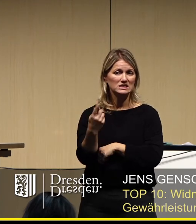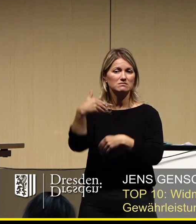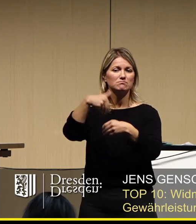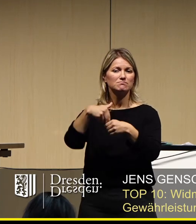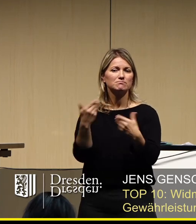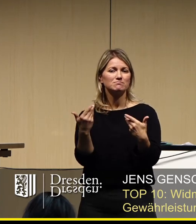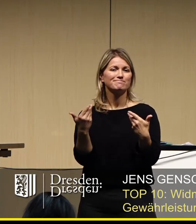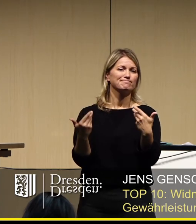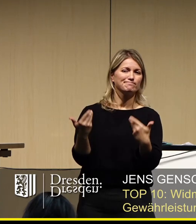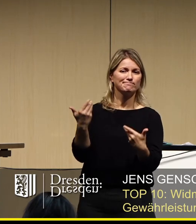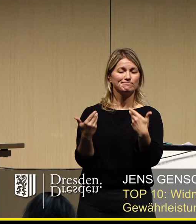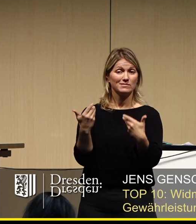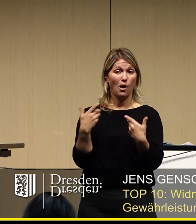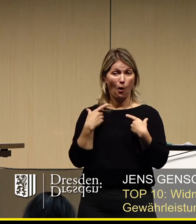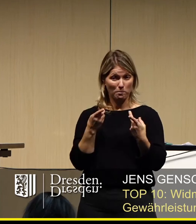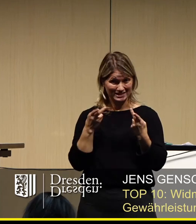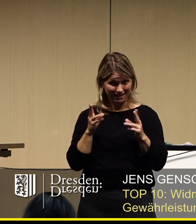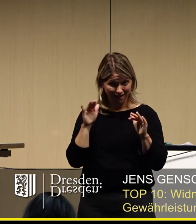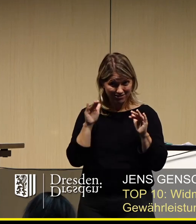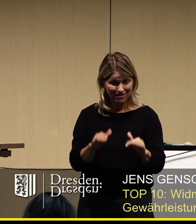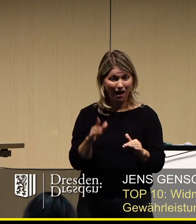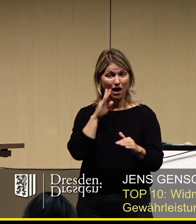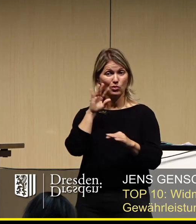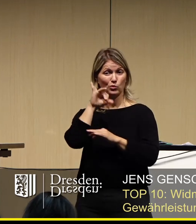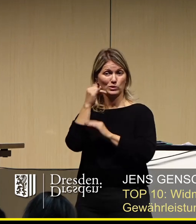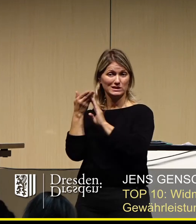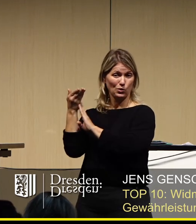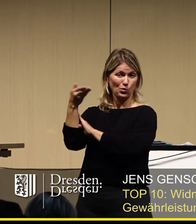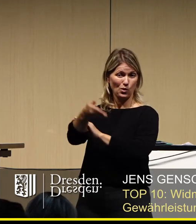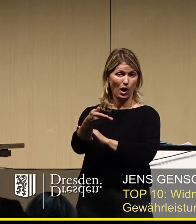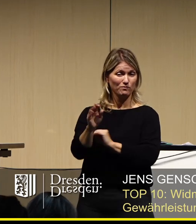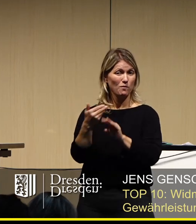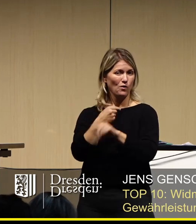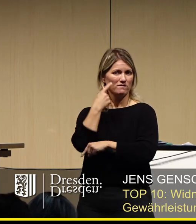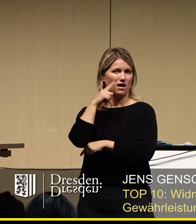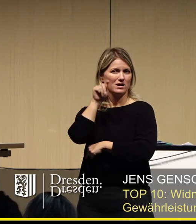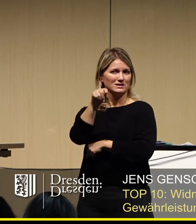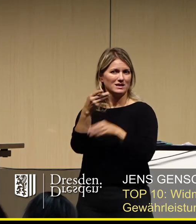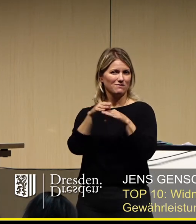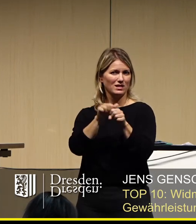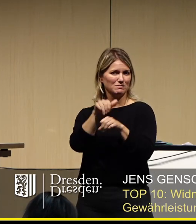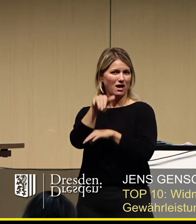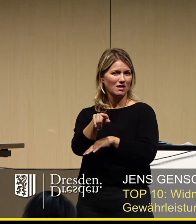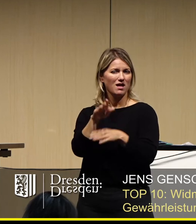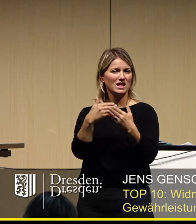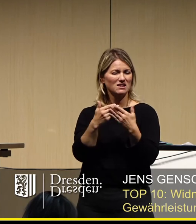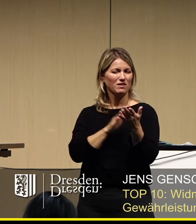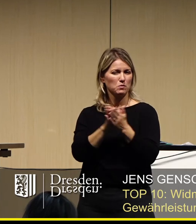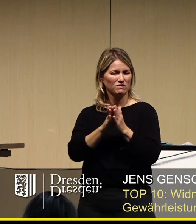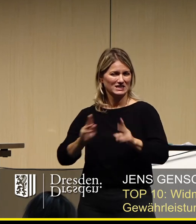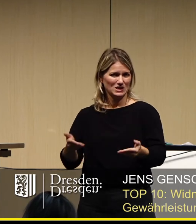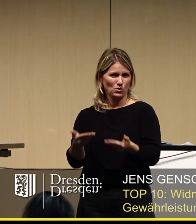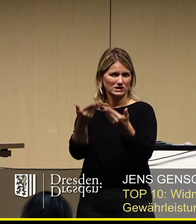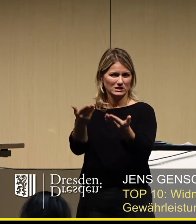Unwägbarkeit, ob dort am Ende sich überhaupt ein Tourist verirrt und da sollte man schon eine Motivation führen. Wir haben es jetzt, glaube ich,